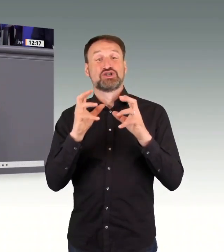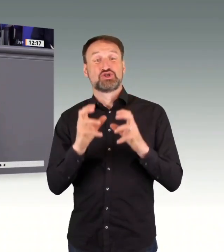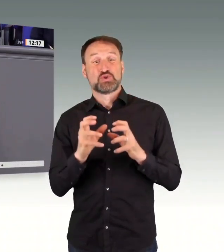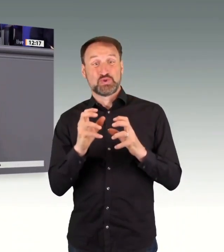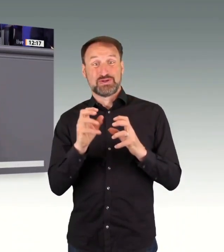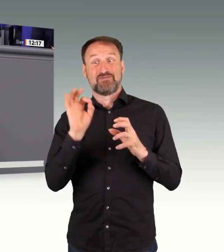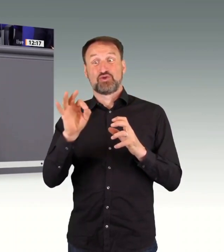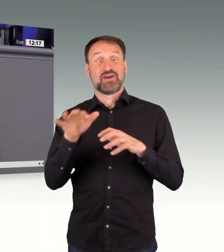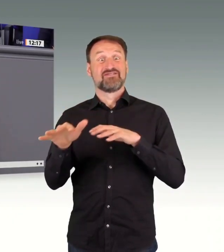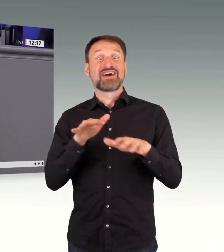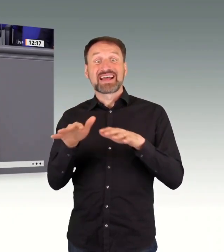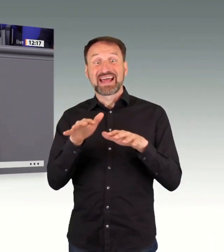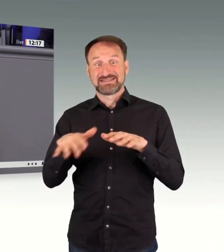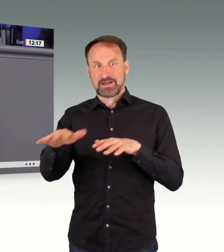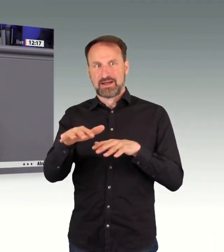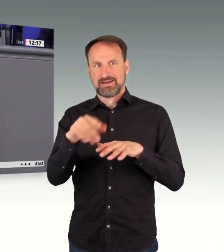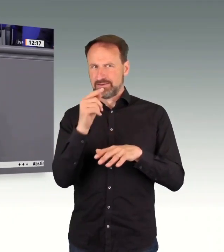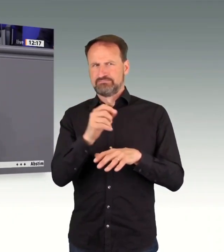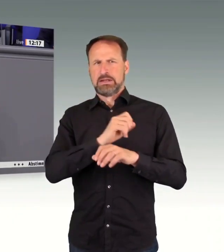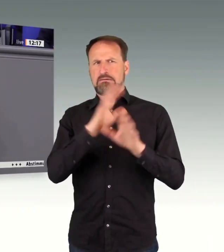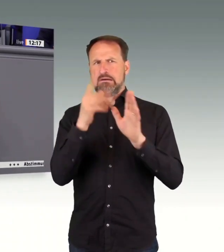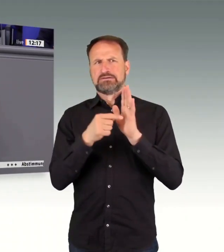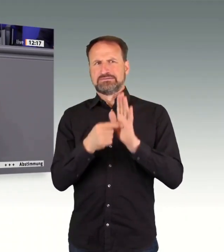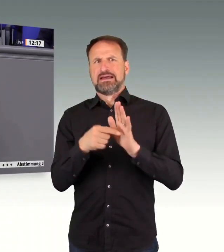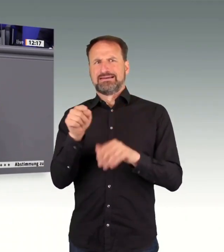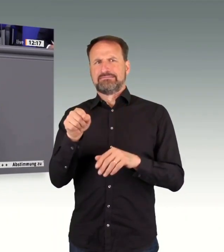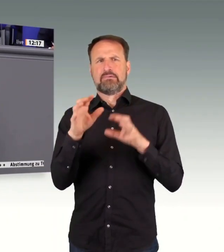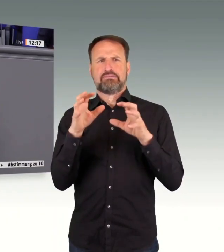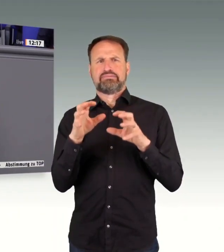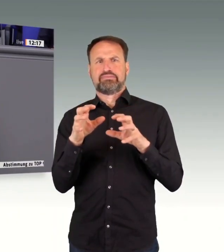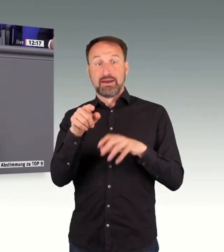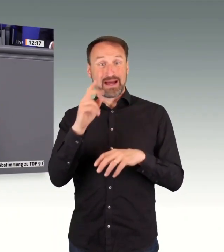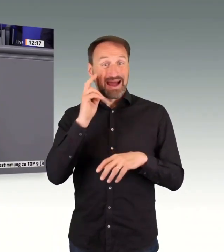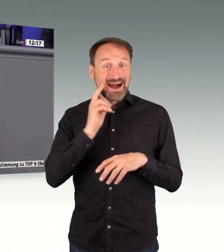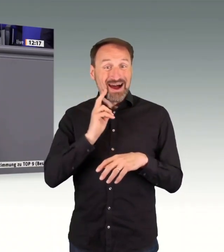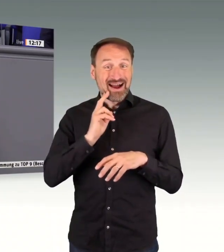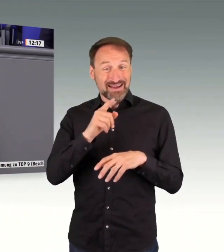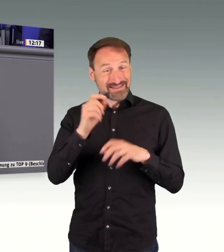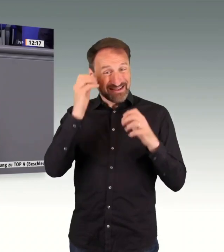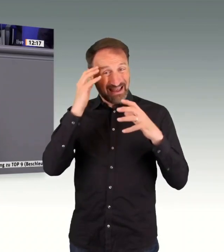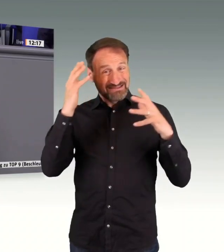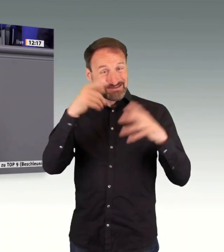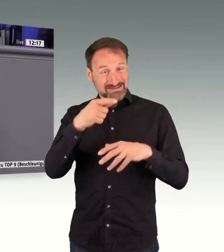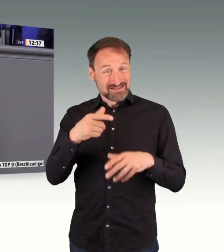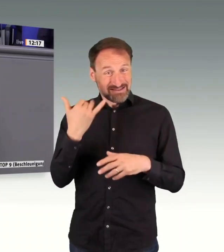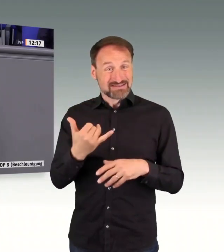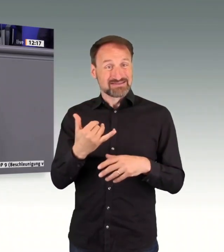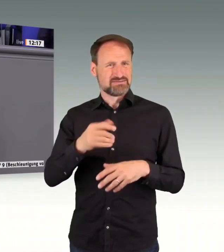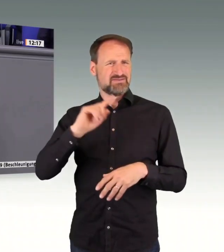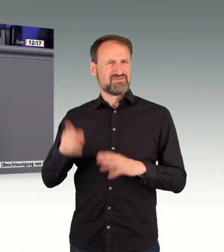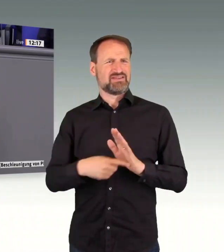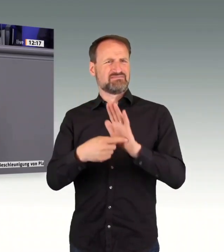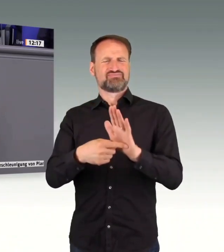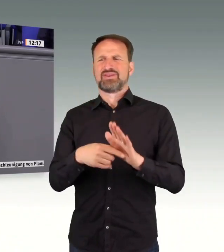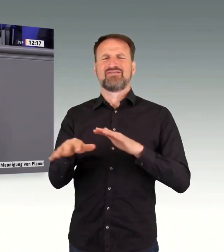Ergebnis viele neue Straßen bauen. Doch was wir angesichts von Klimakrise, Artensterben und einer fragilen Energieversorgung dringend